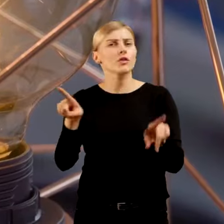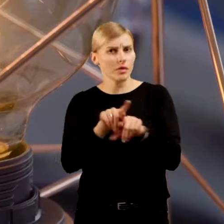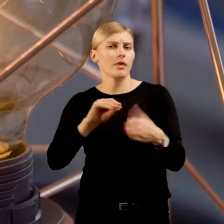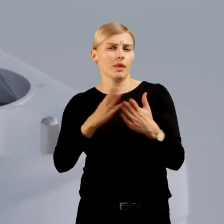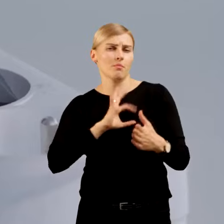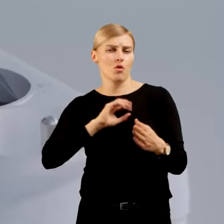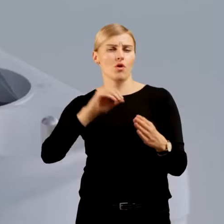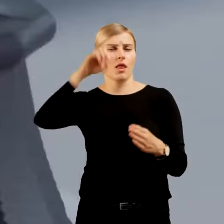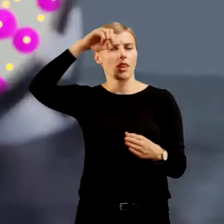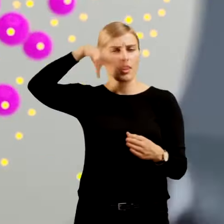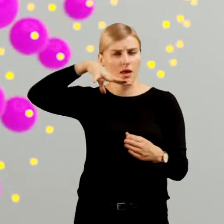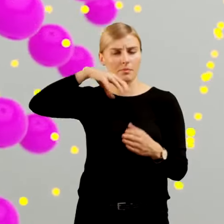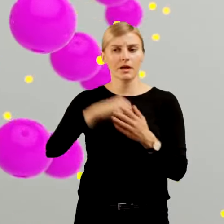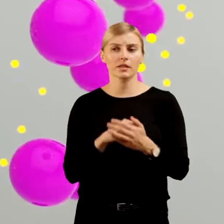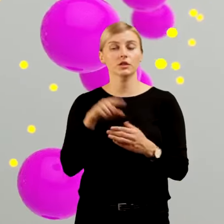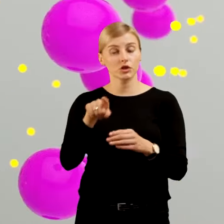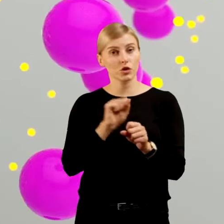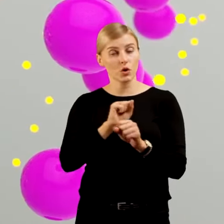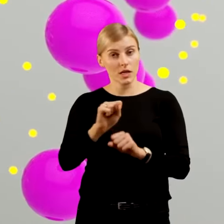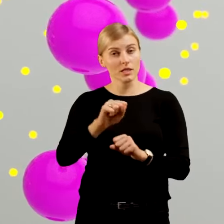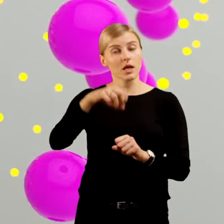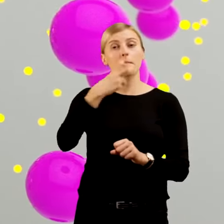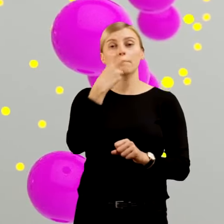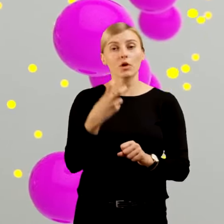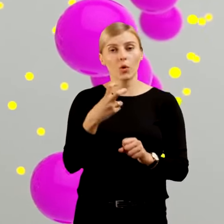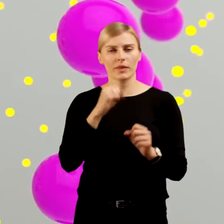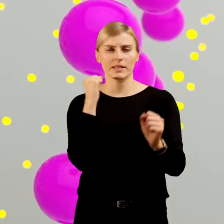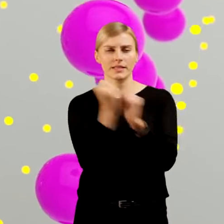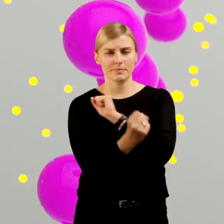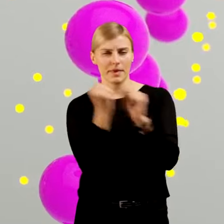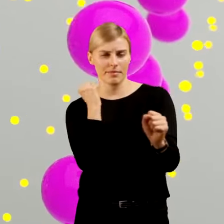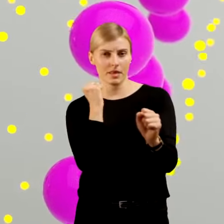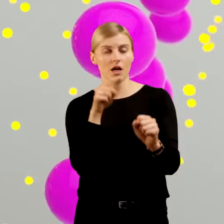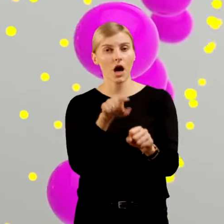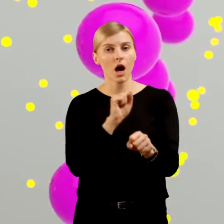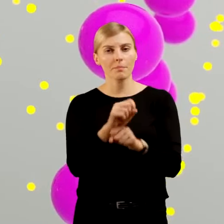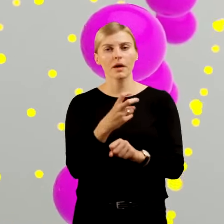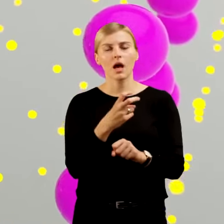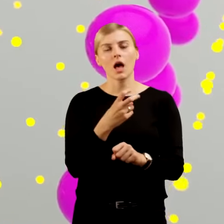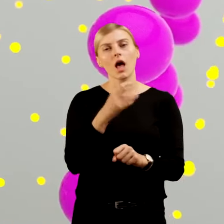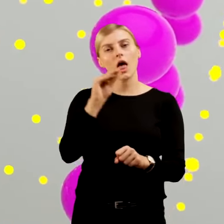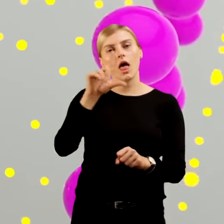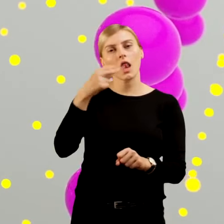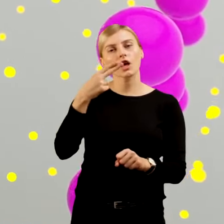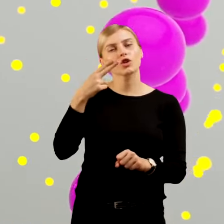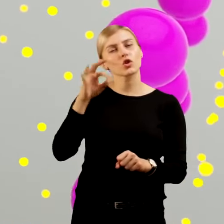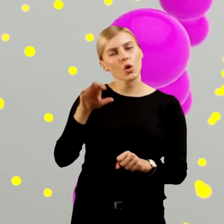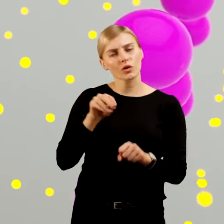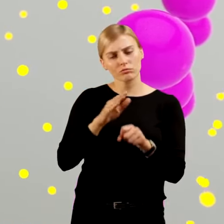lampkę. Ten prąd nazywamy prądem zmiennym, ponieważ płynące elektrony poruszają się nieznacznie